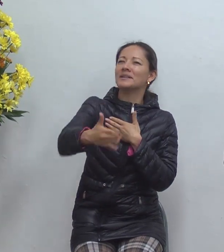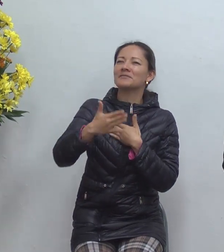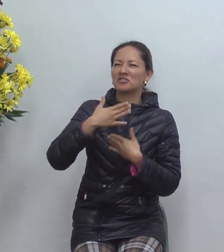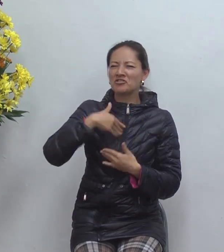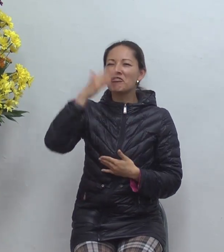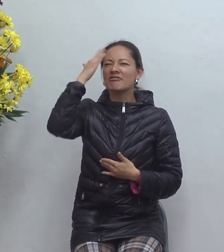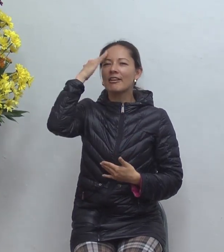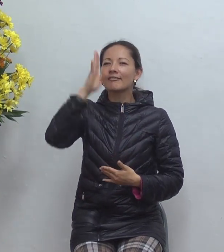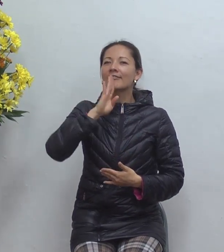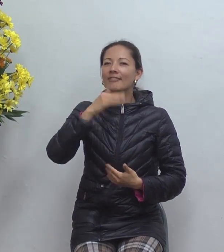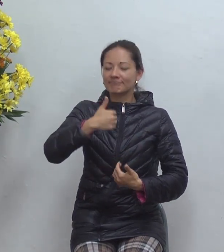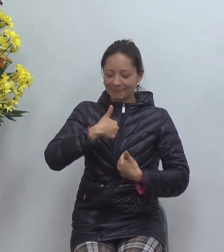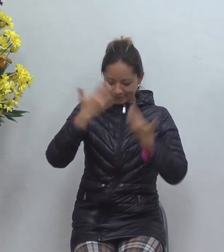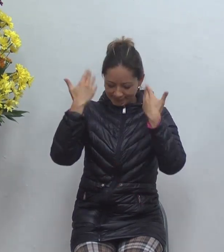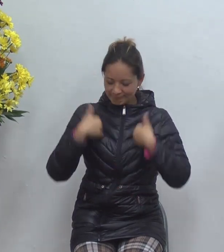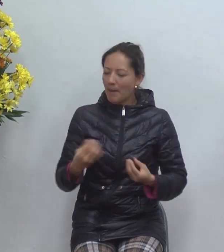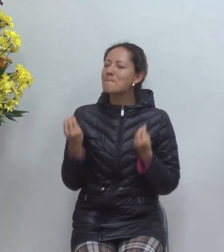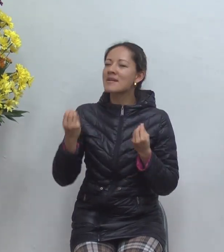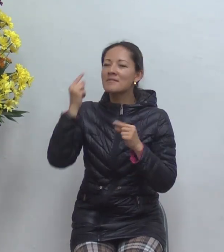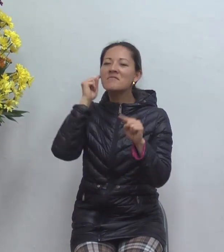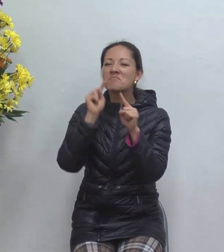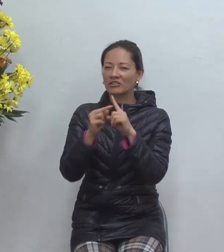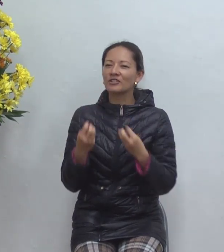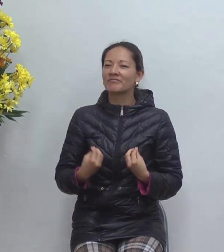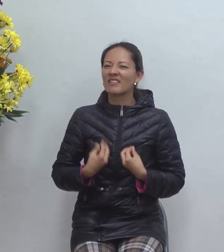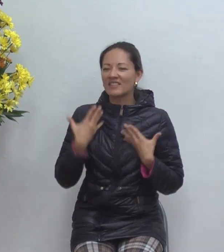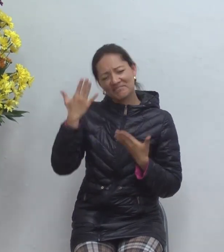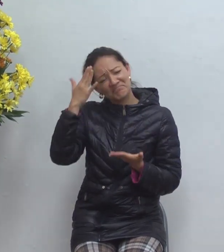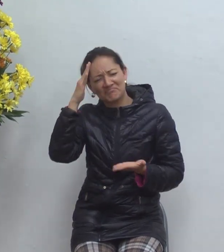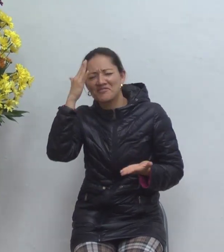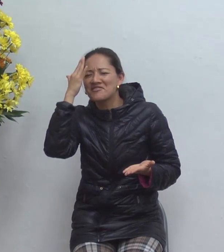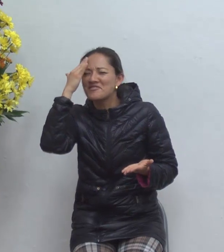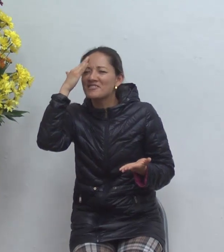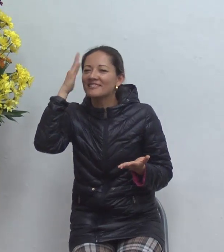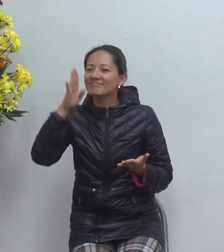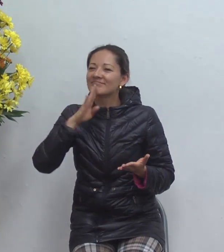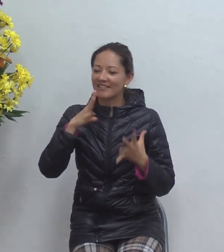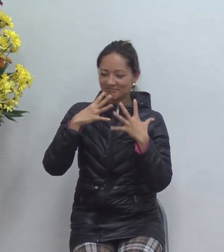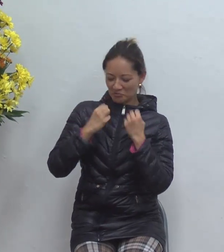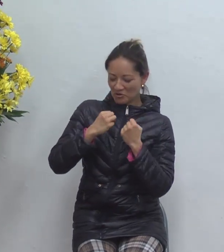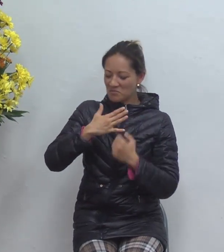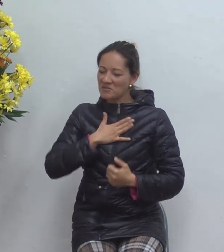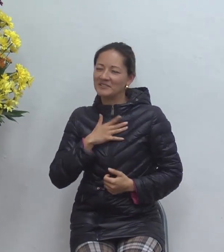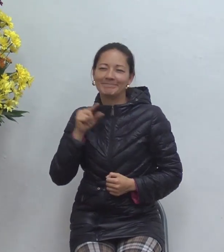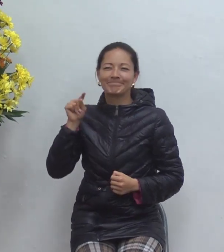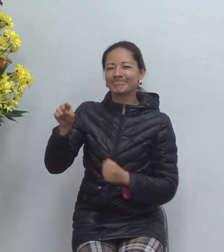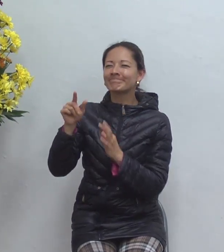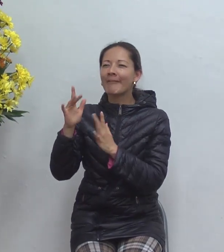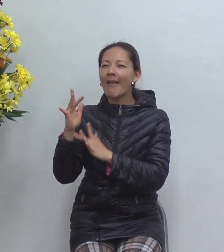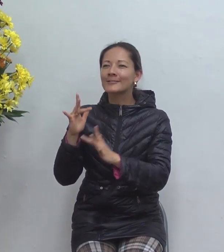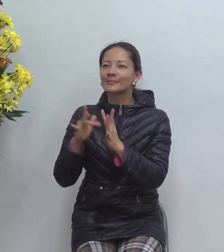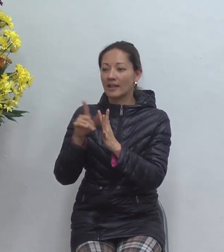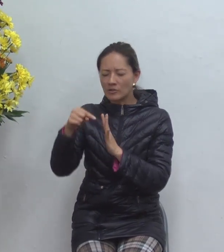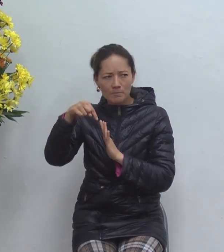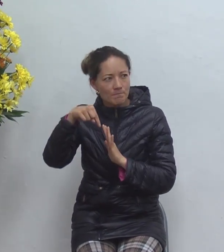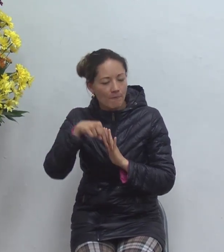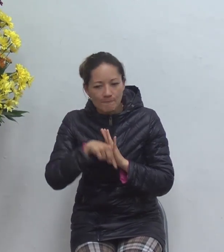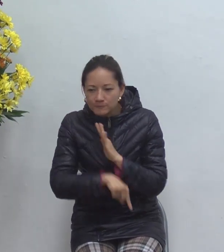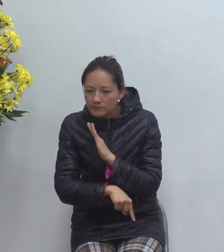es y para qué vive y quién es su dueño eso es profundo eso es perfecto eso es